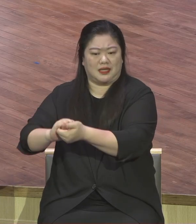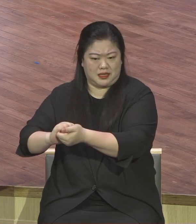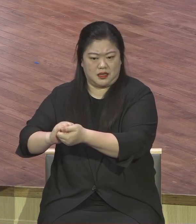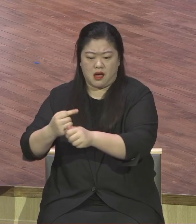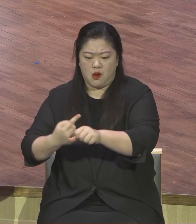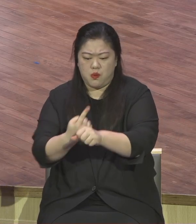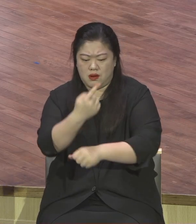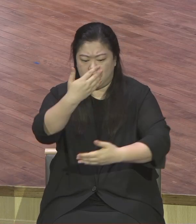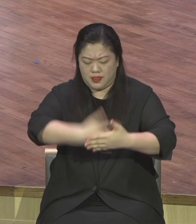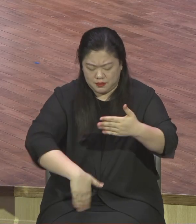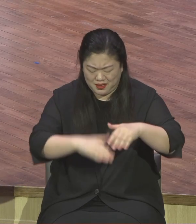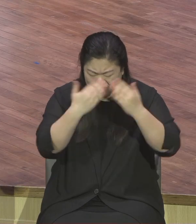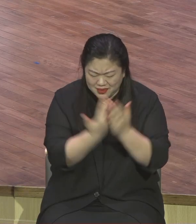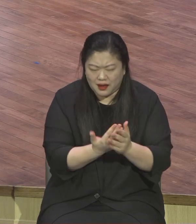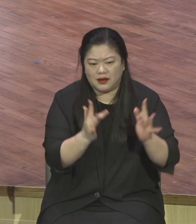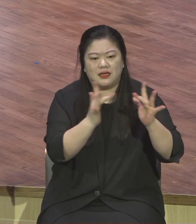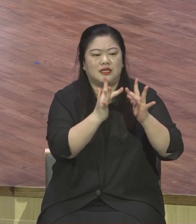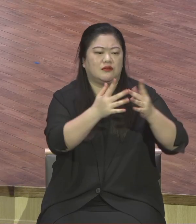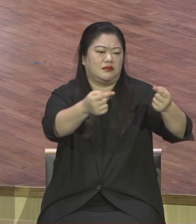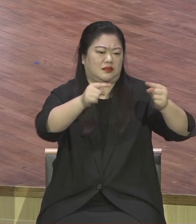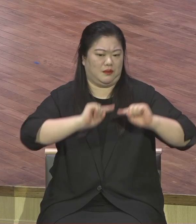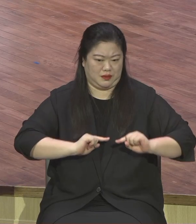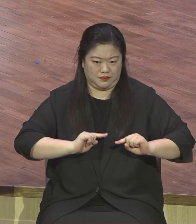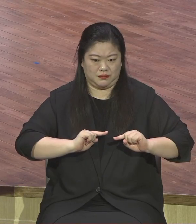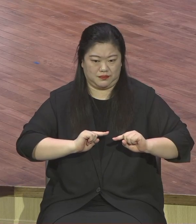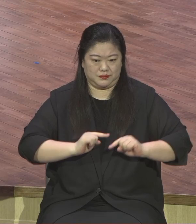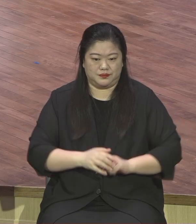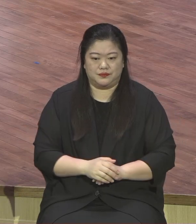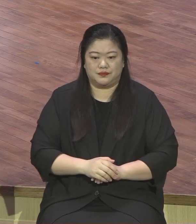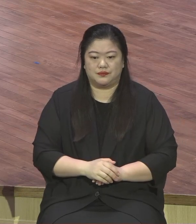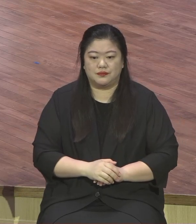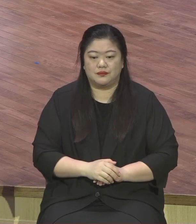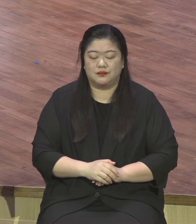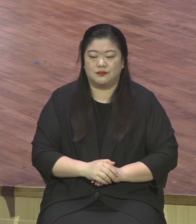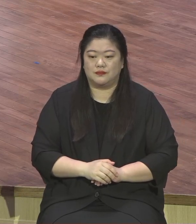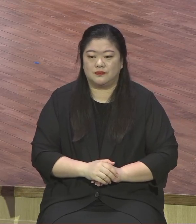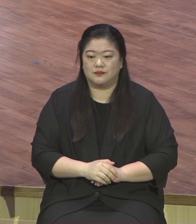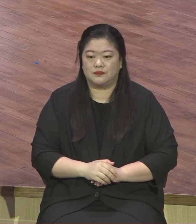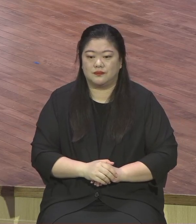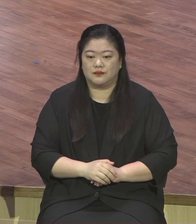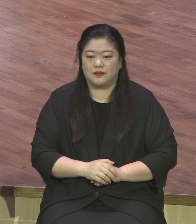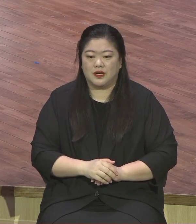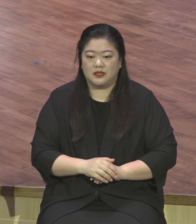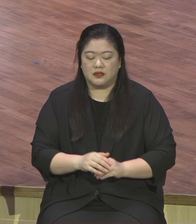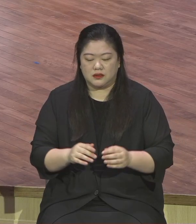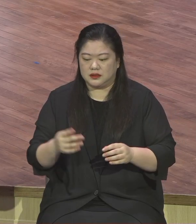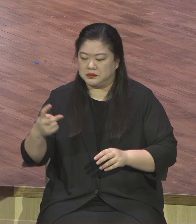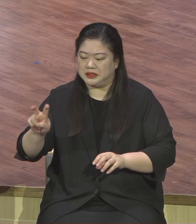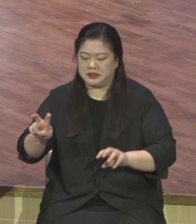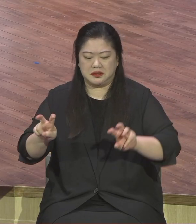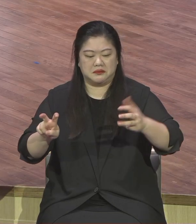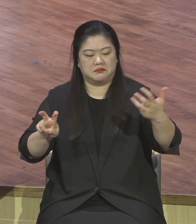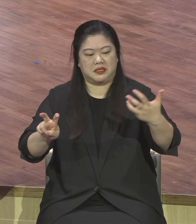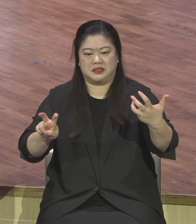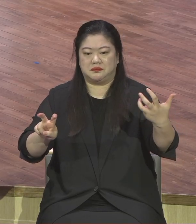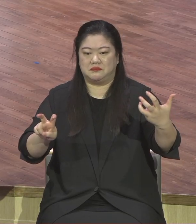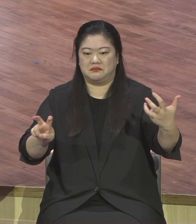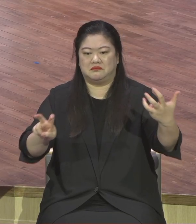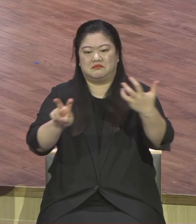분들도 계시고 또 이 자리에 나와서 오프라인으로 현장에서 예배드리는 그런 새가족들도 있습니다.